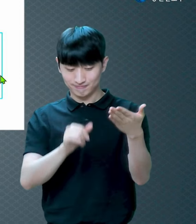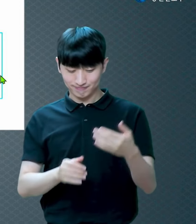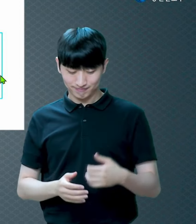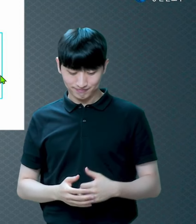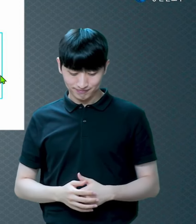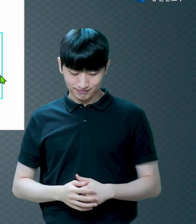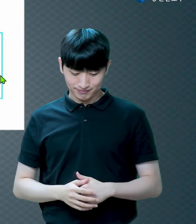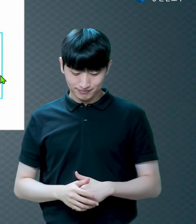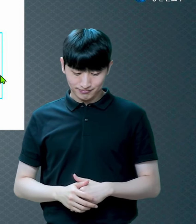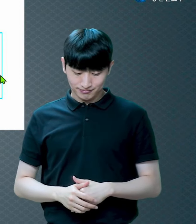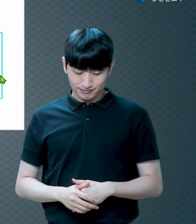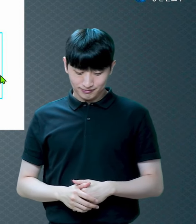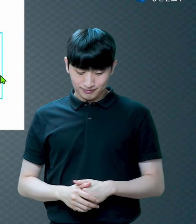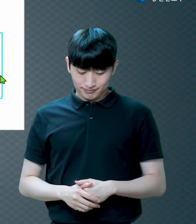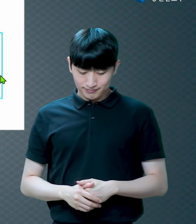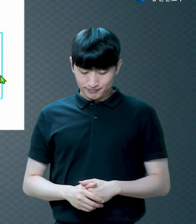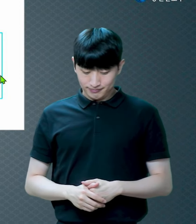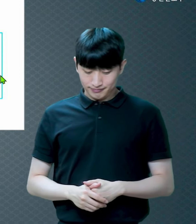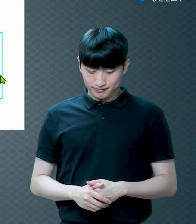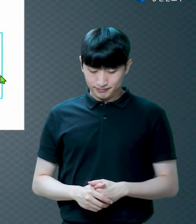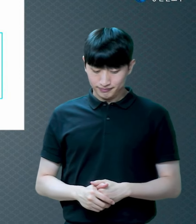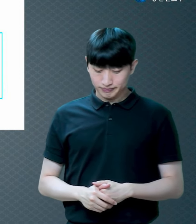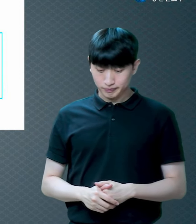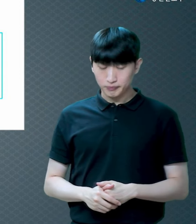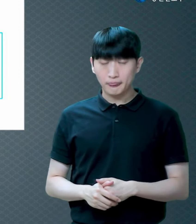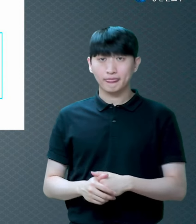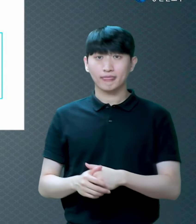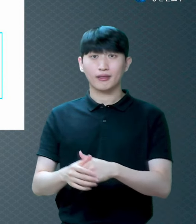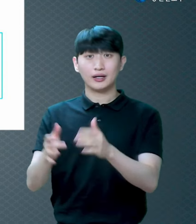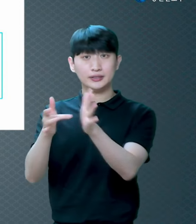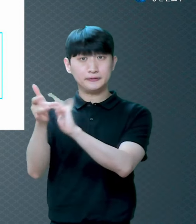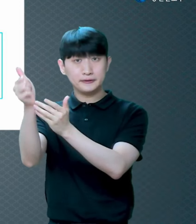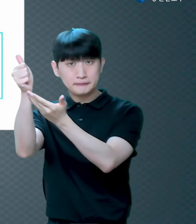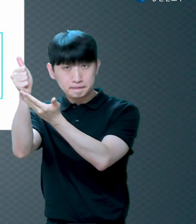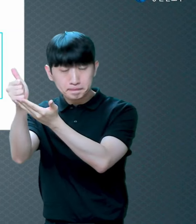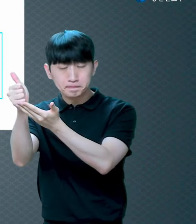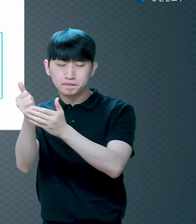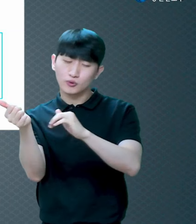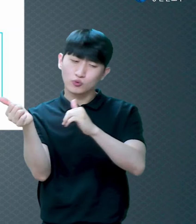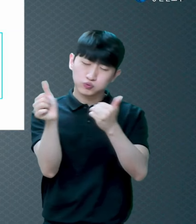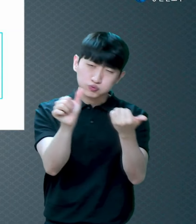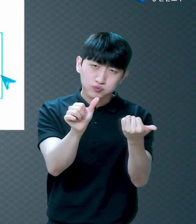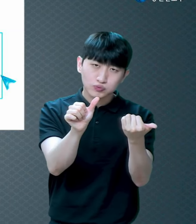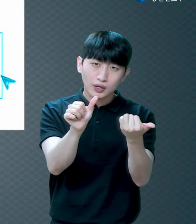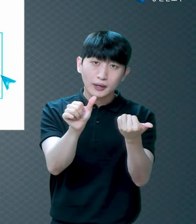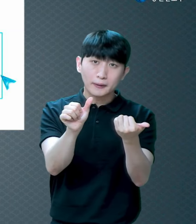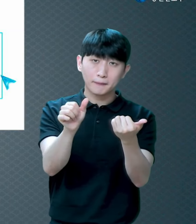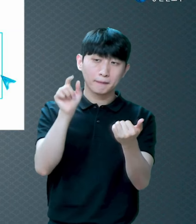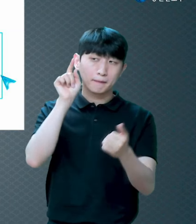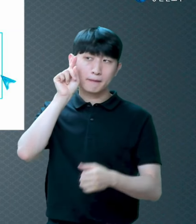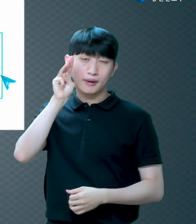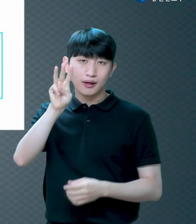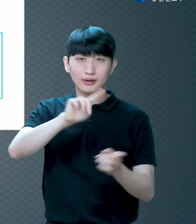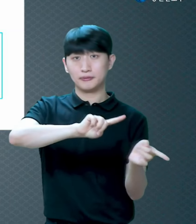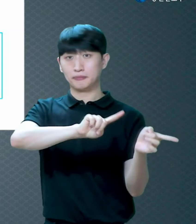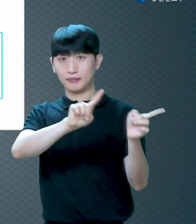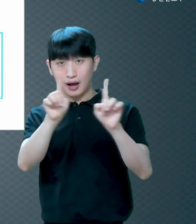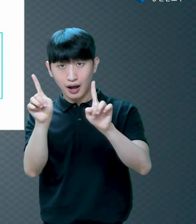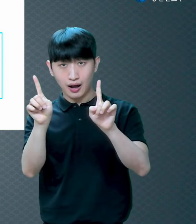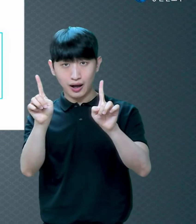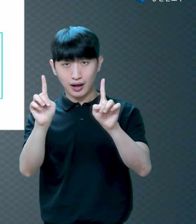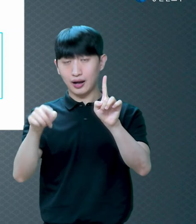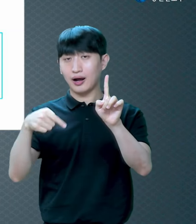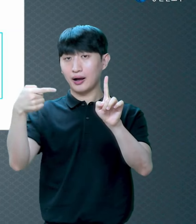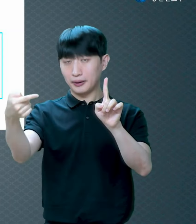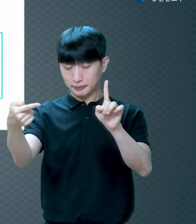예수님께서 사흘 만에 다시 살아나셔가지고 뭘 하셨냐 개바